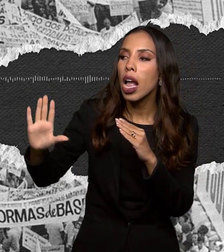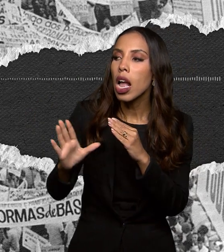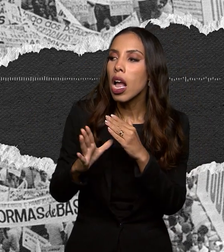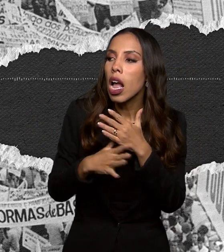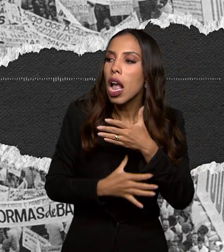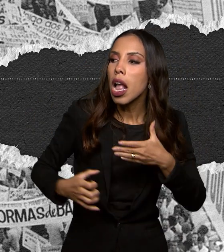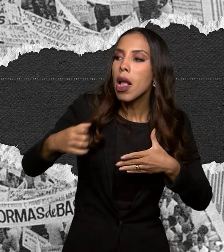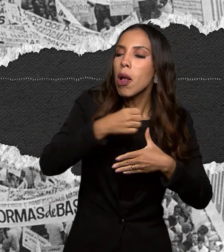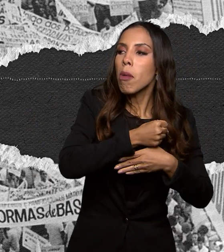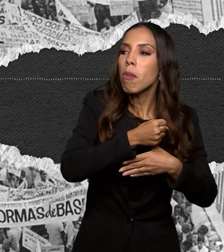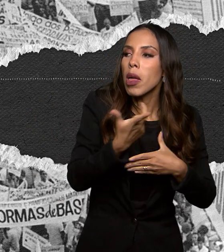absurda.